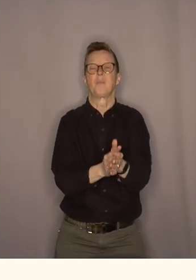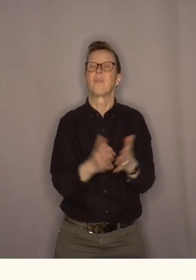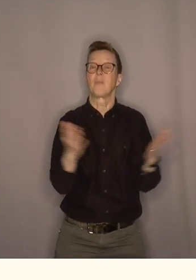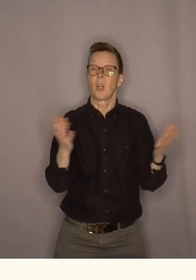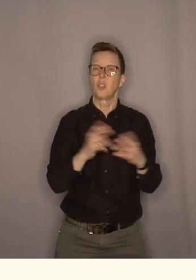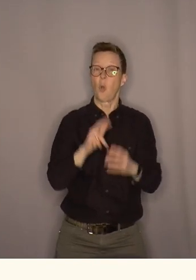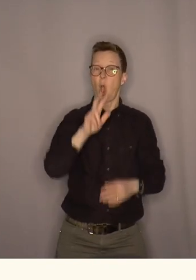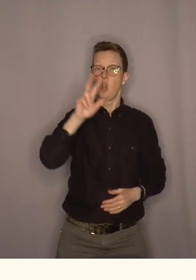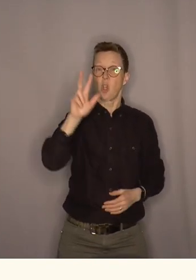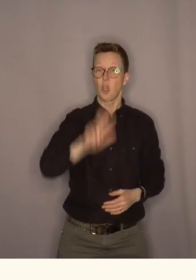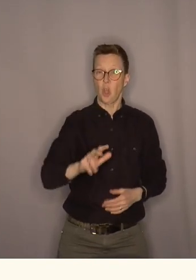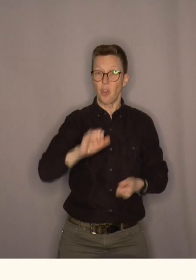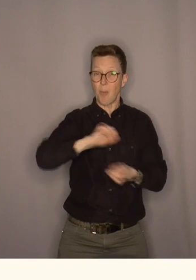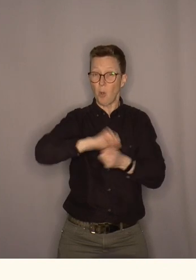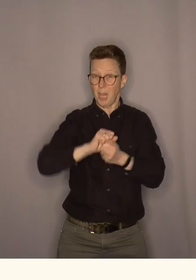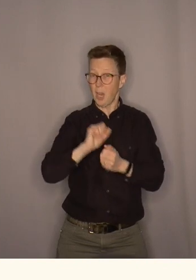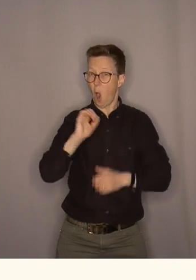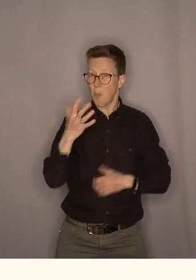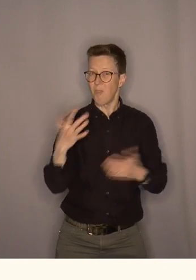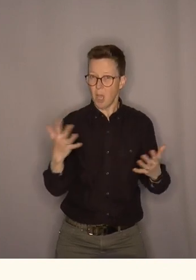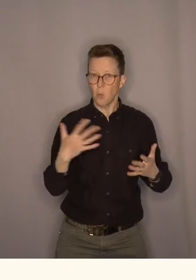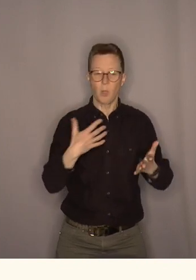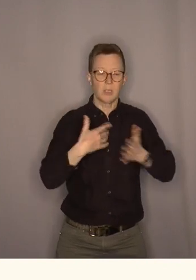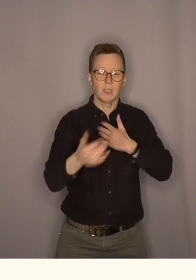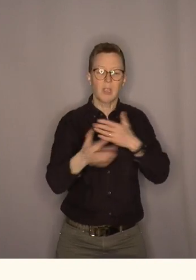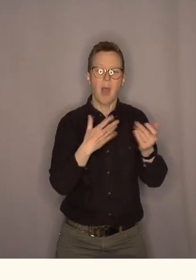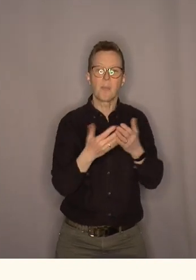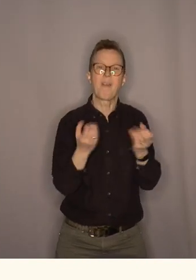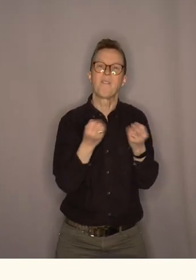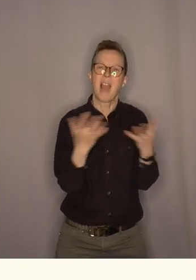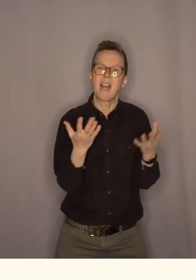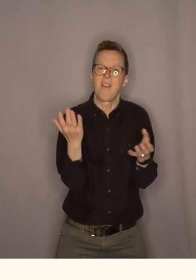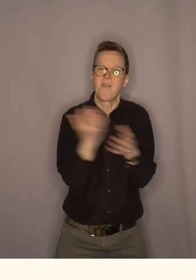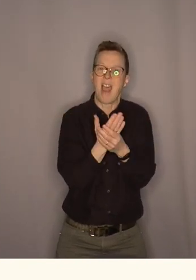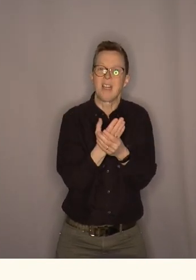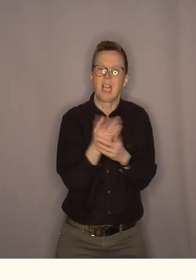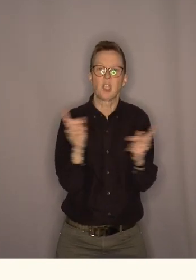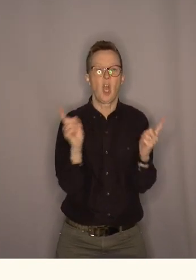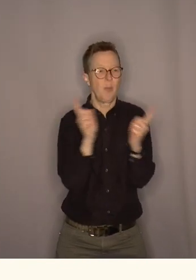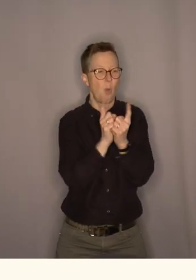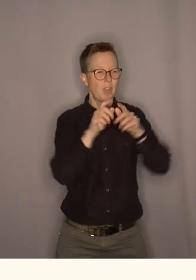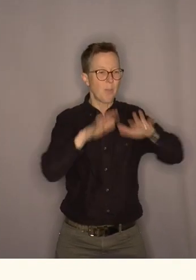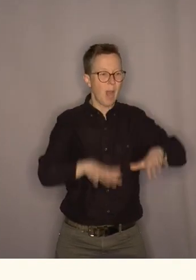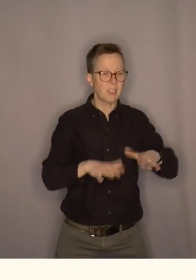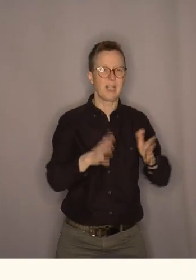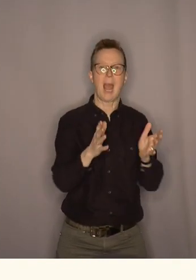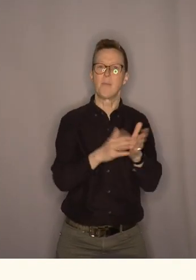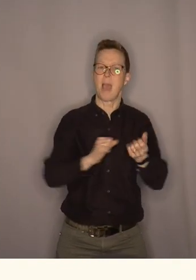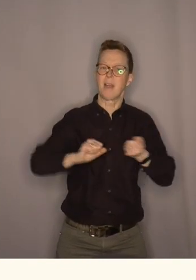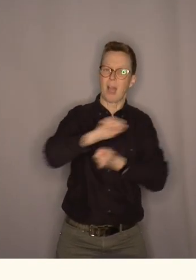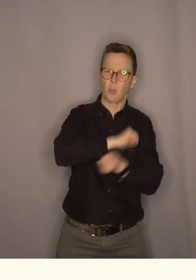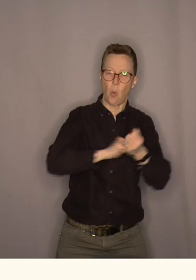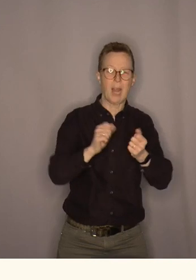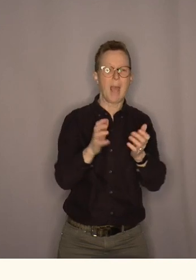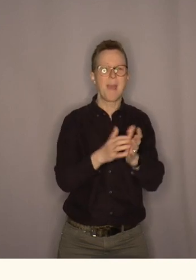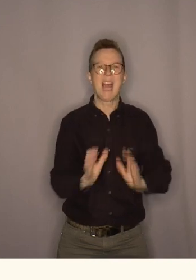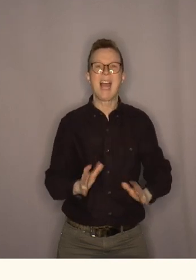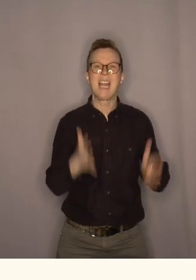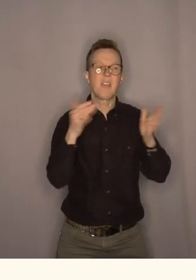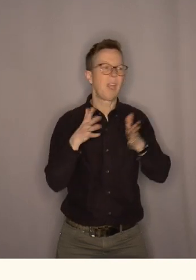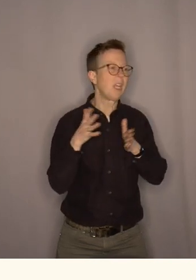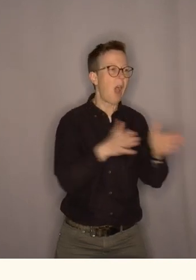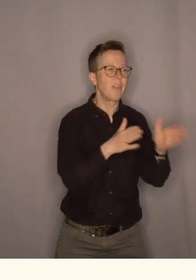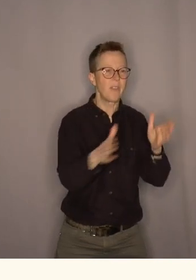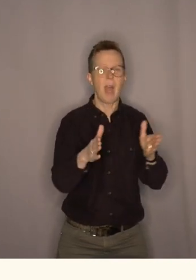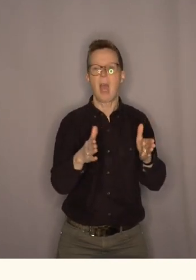så grønn politikk det handler jo om at vi skaper flere felles møteplasser det handler om mer natur mer liv i gatene bedre nærskole flere